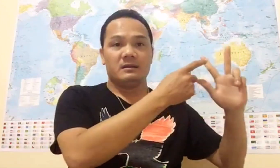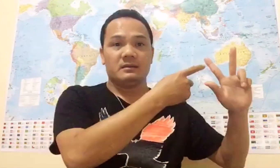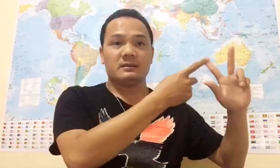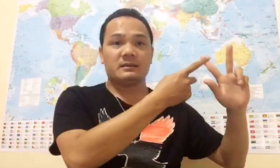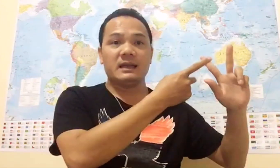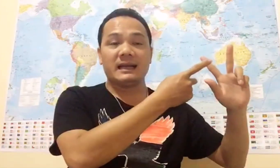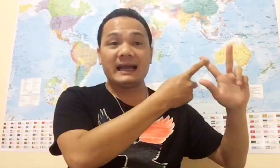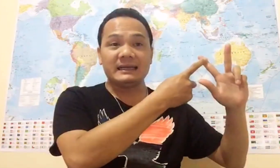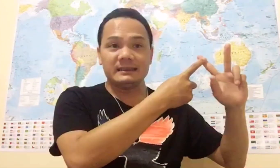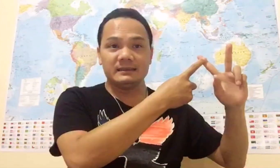Tới thằng Anh